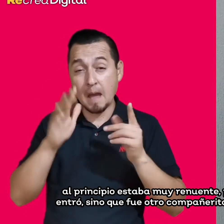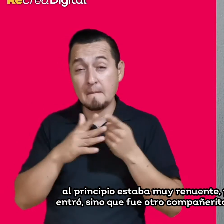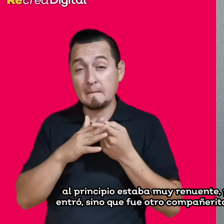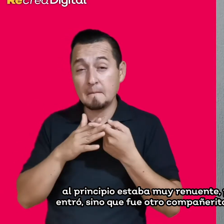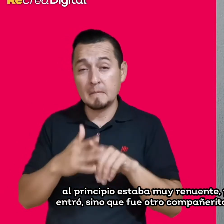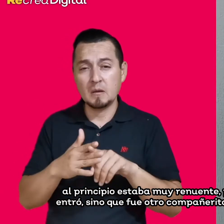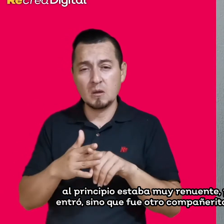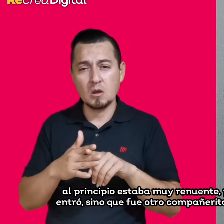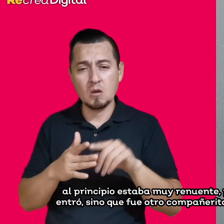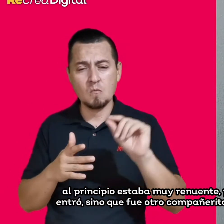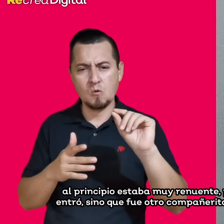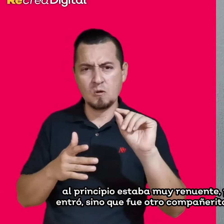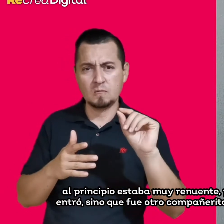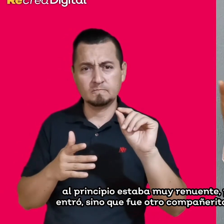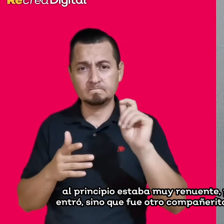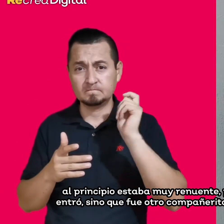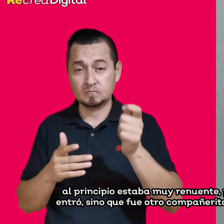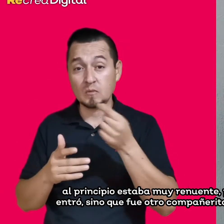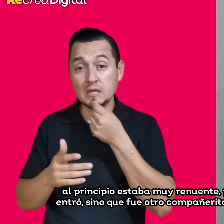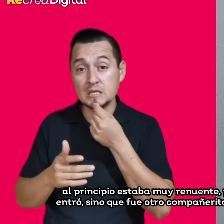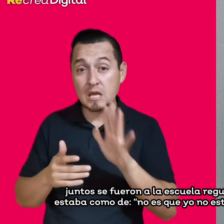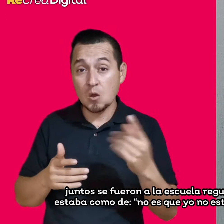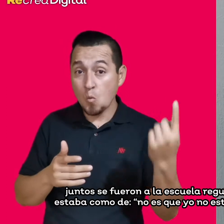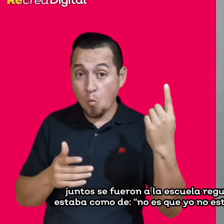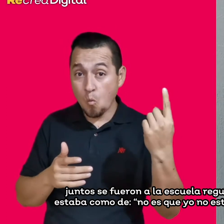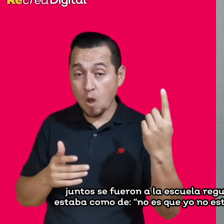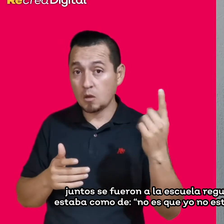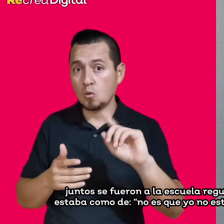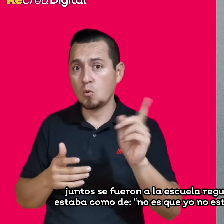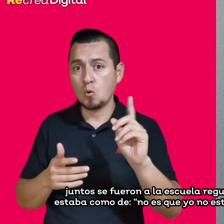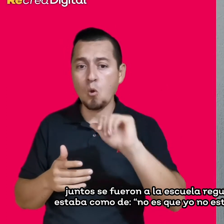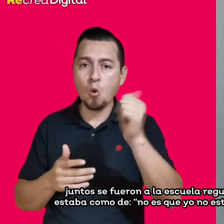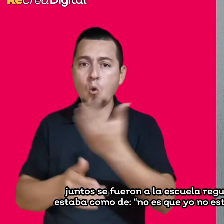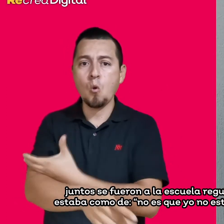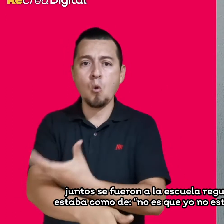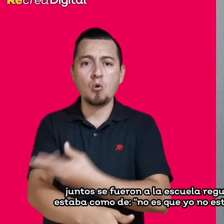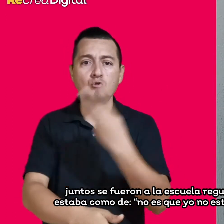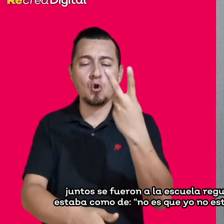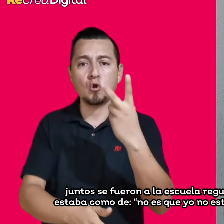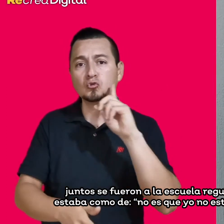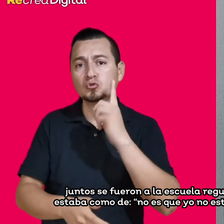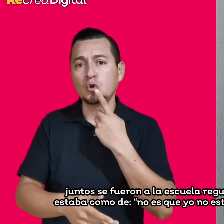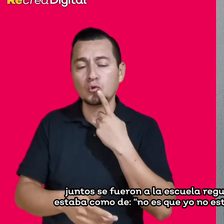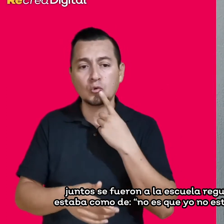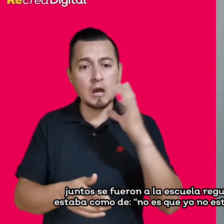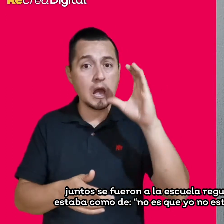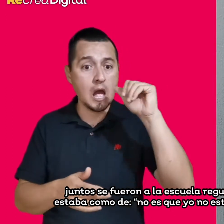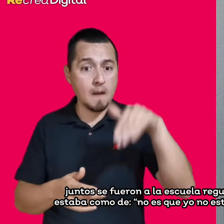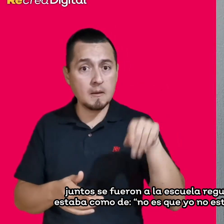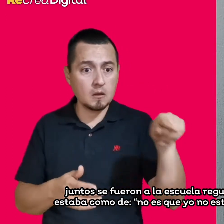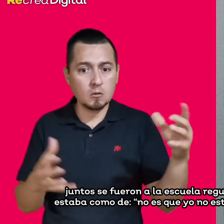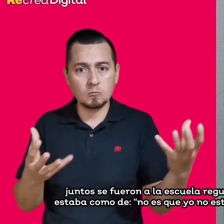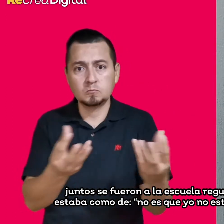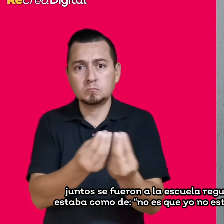compañerito, que teníamos el CAM y los dos juntos se fueron a la escuela regular, y la maestra al principio sí estaba como de,